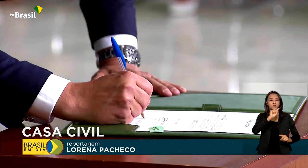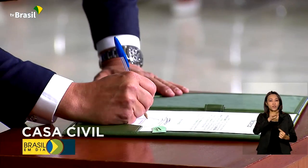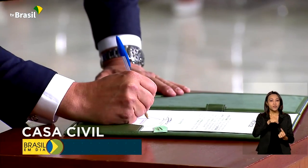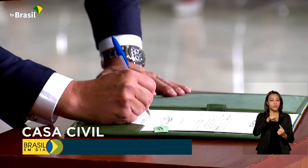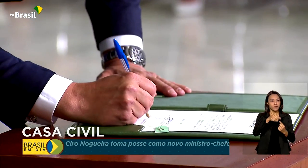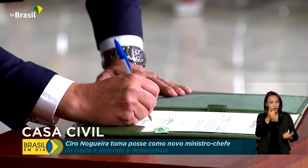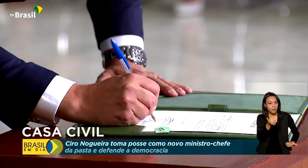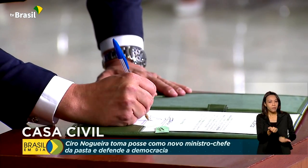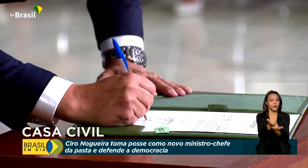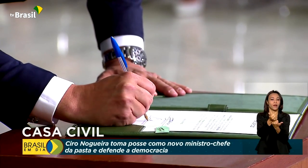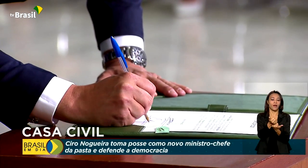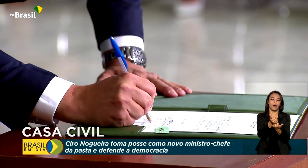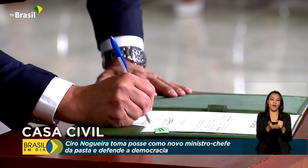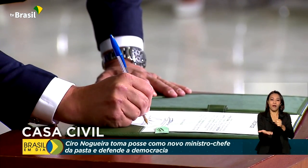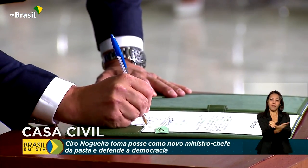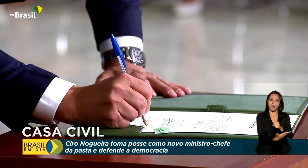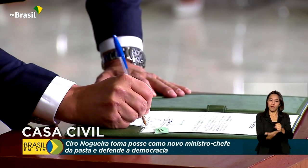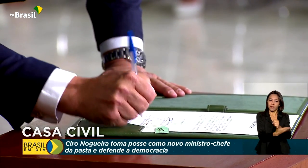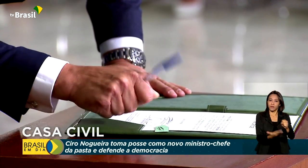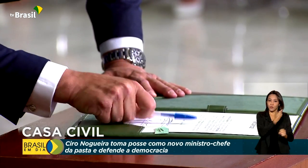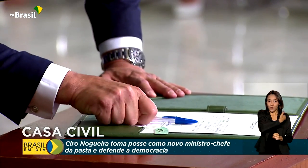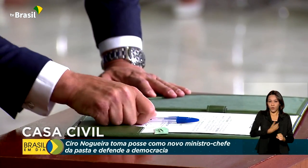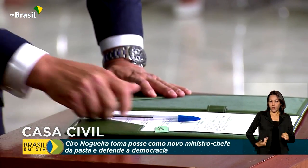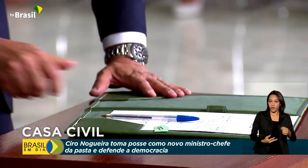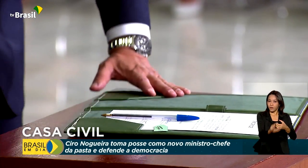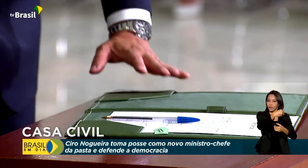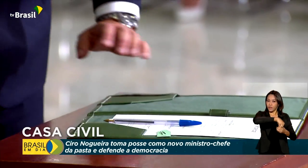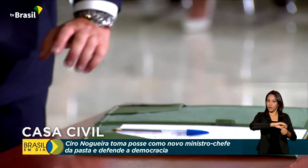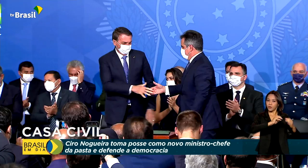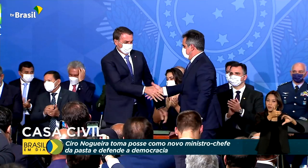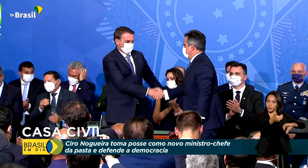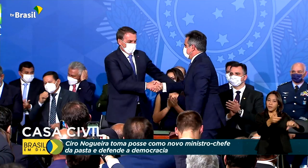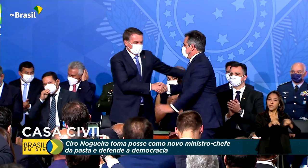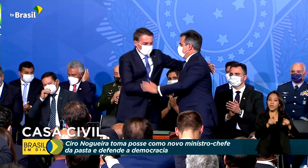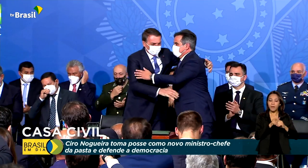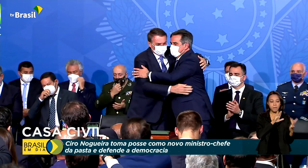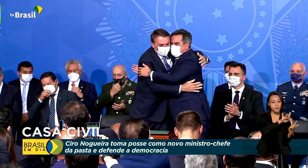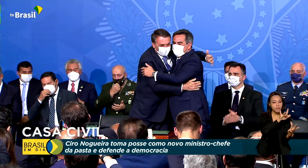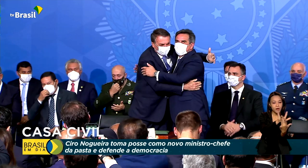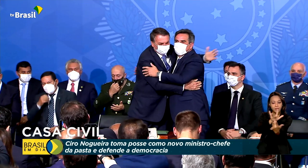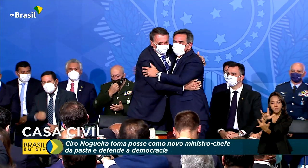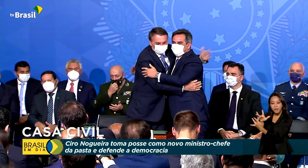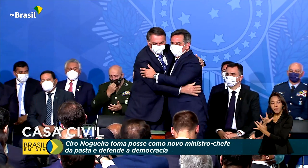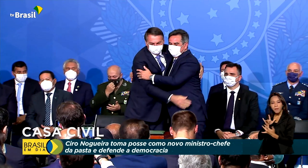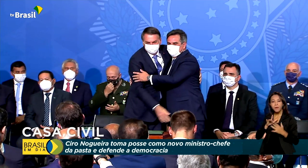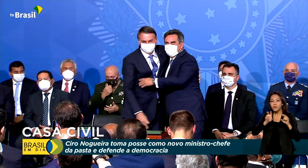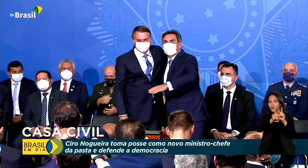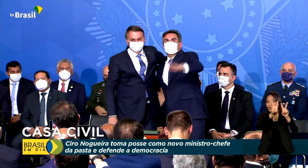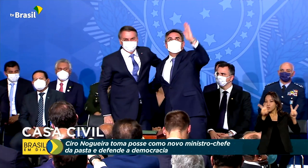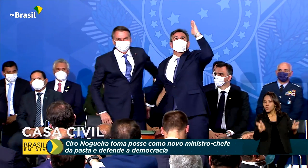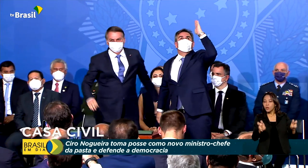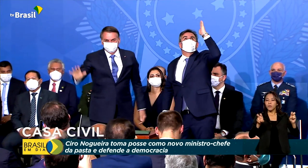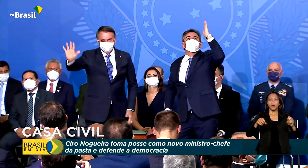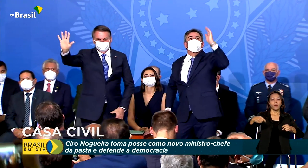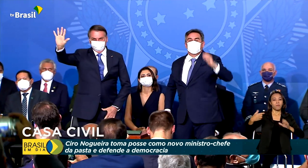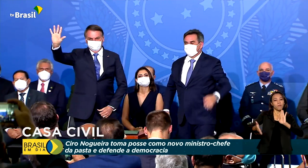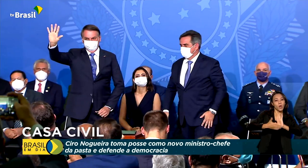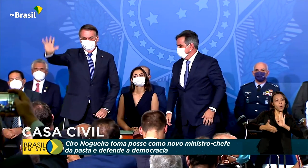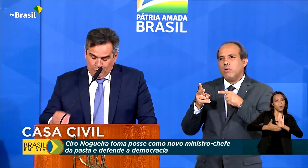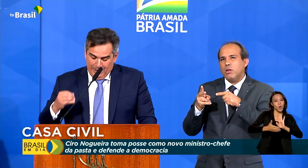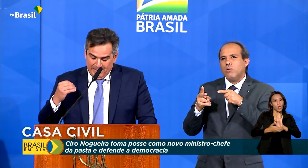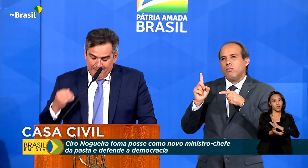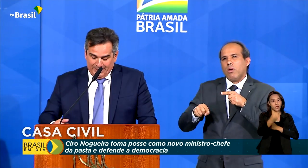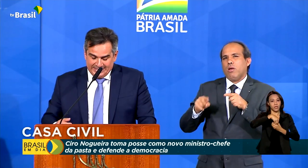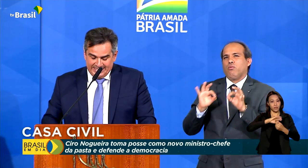base do governo no Congresso Nacional e intensificar a interlocução com os parlamentares nas discussões de propostas do Palácio do